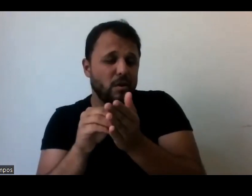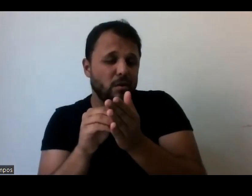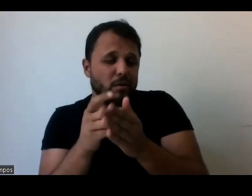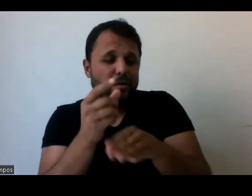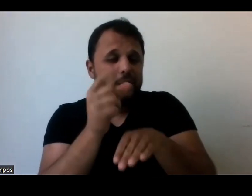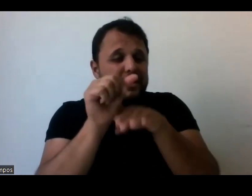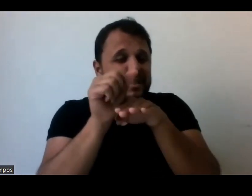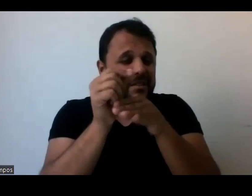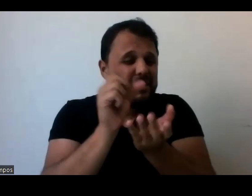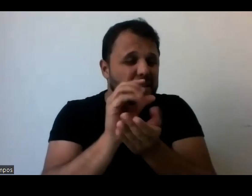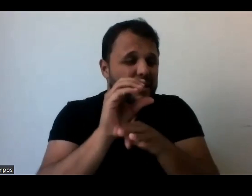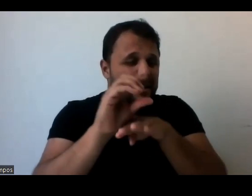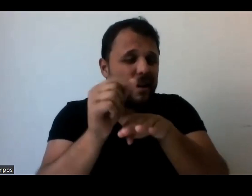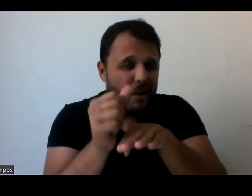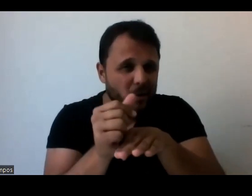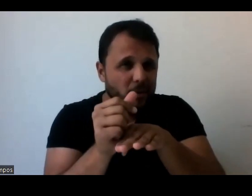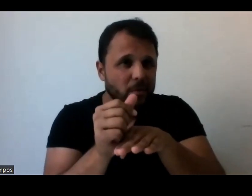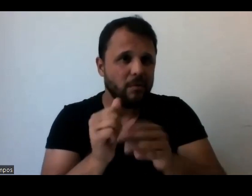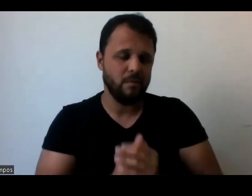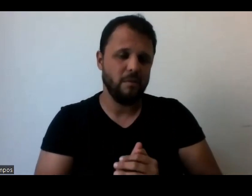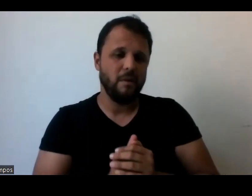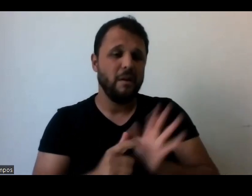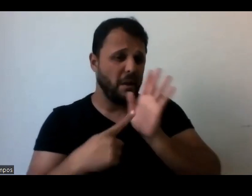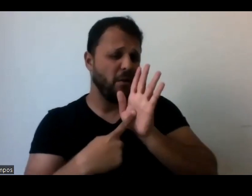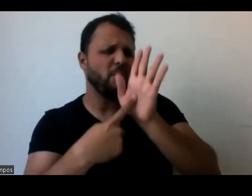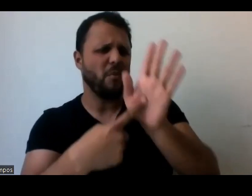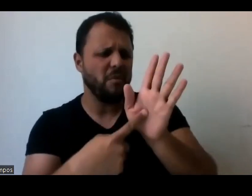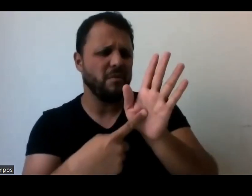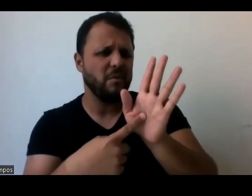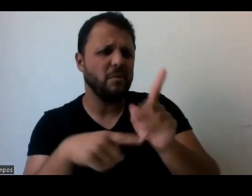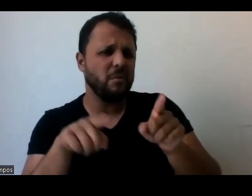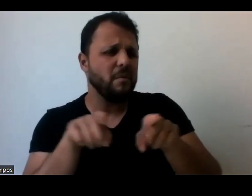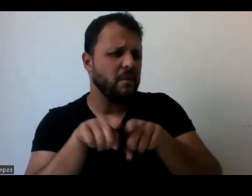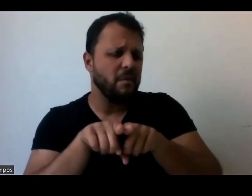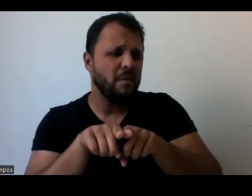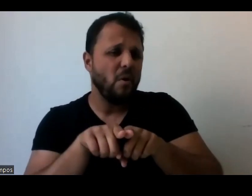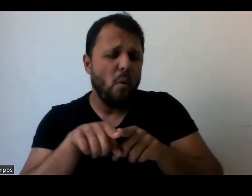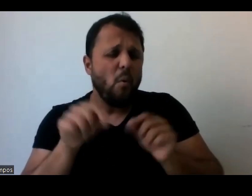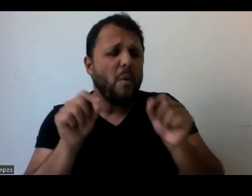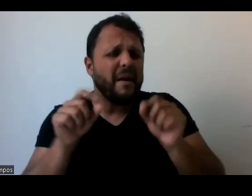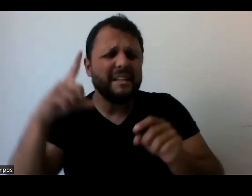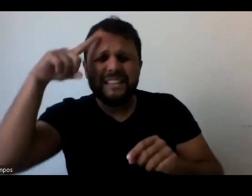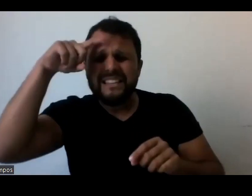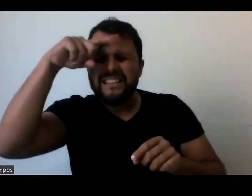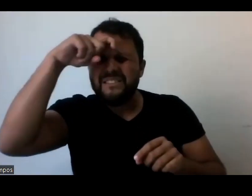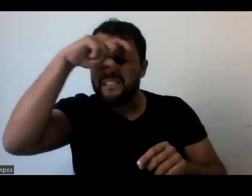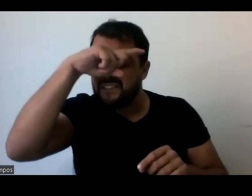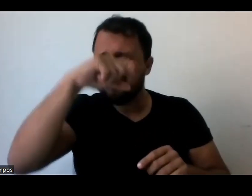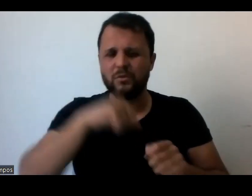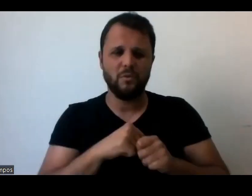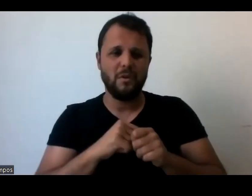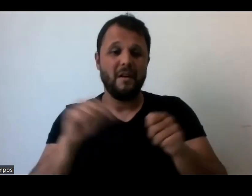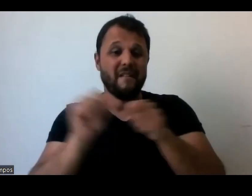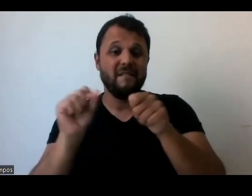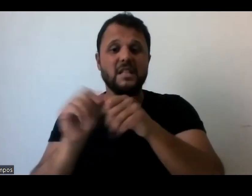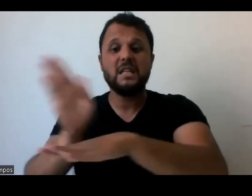exposições sem dinheiro é possível, entre aspas, o que é bem mais difícil é fazer cinema sem um país.